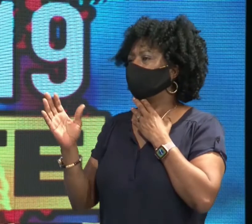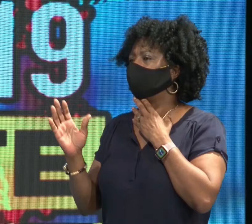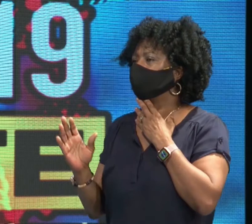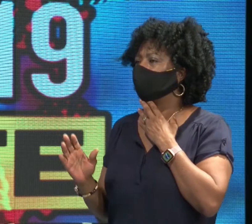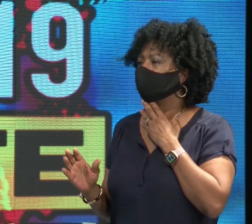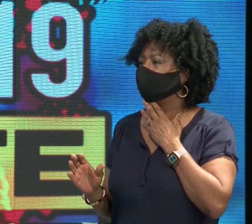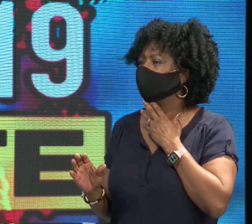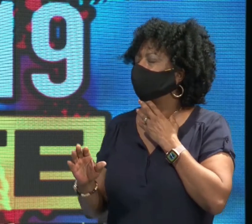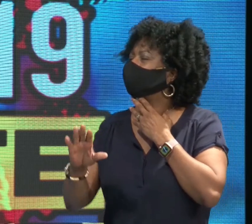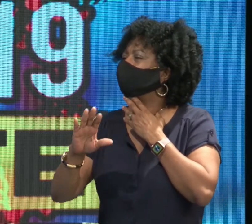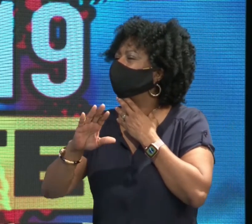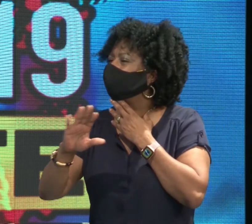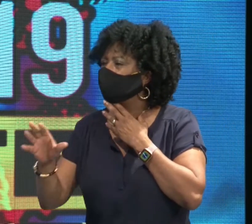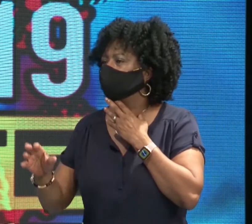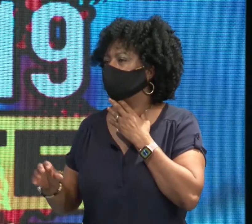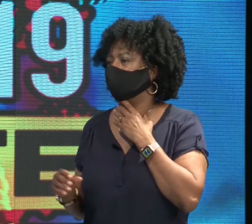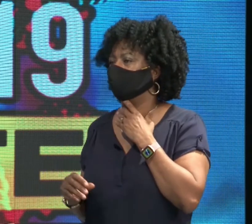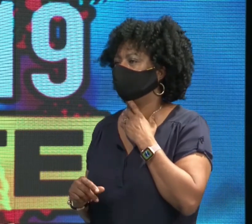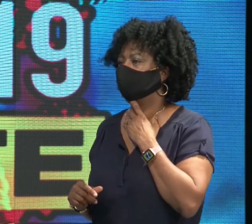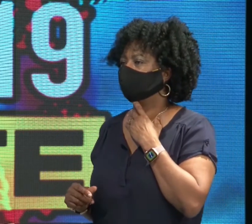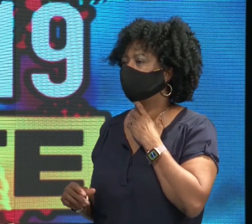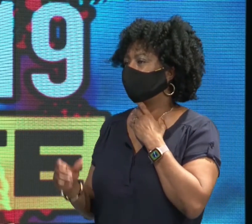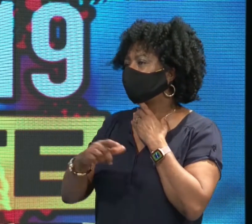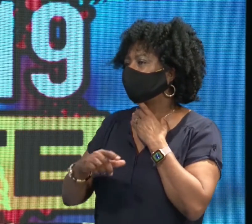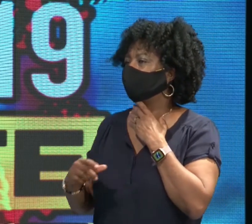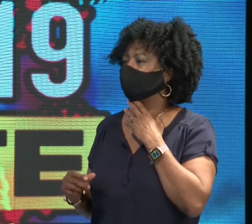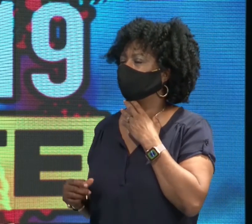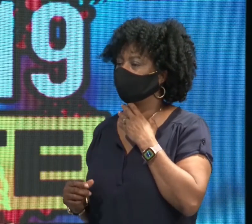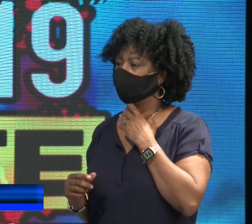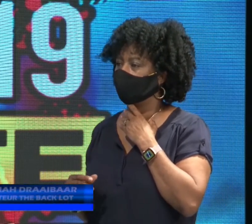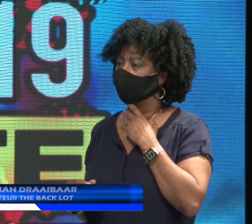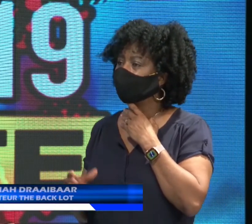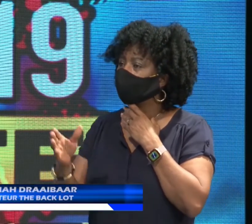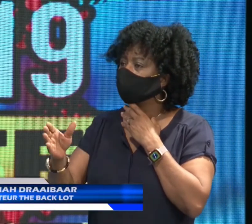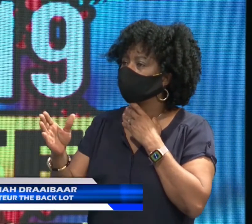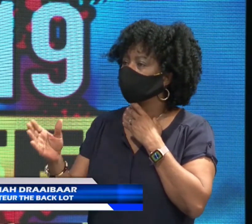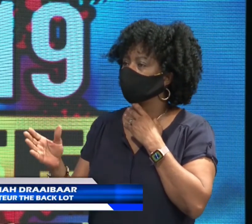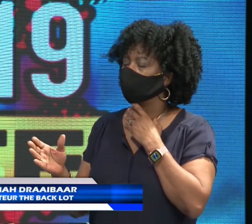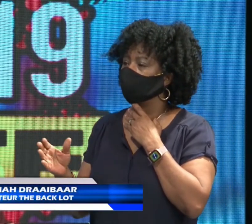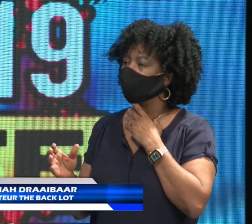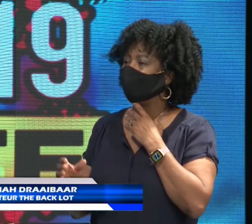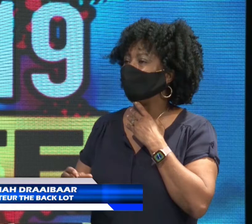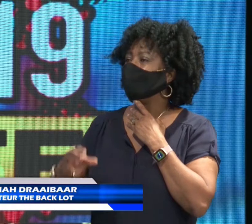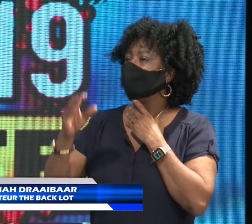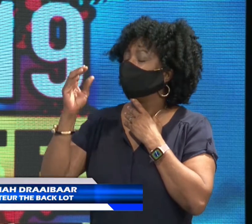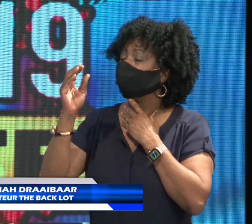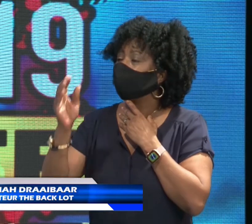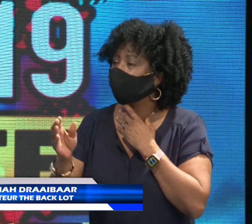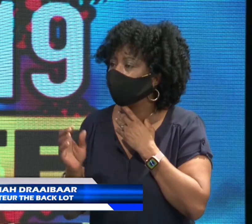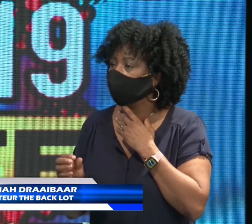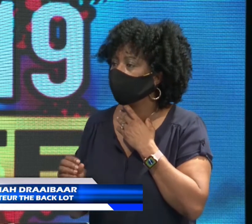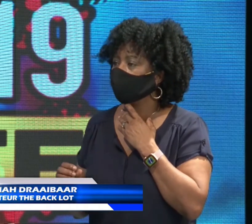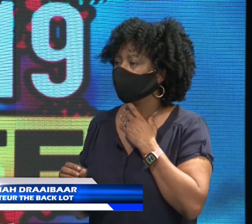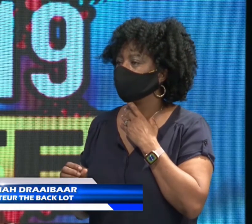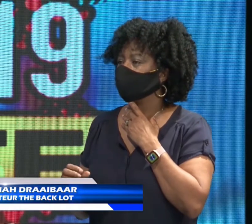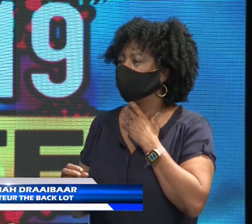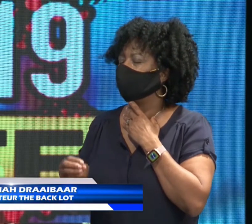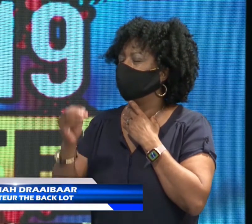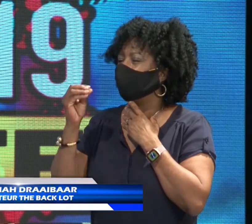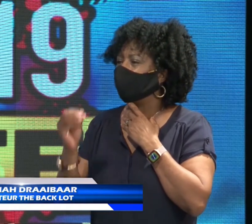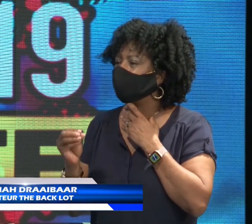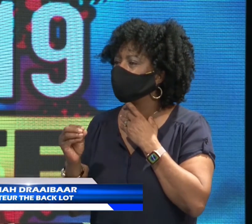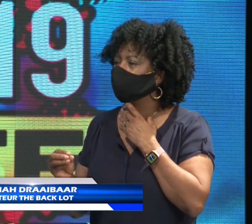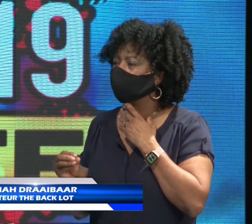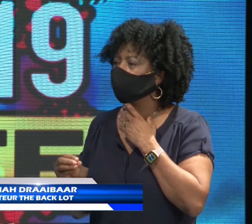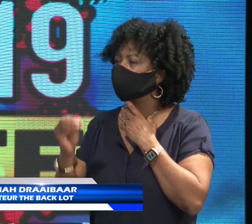We kunnen ook gewoon zorgen dat ze het niet nodig hebben, want dat is de andere kant van het verhaal, want dat doet Su4Su ook. We vragen ook aan de mensen